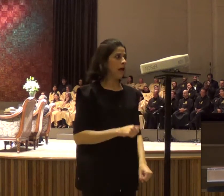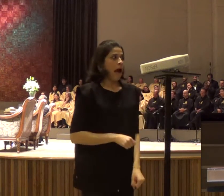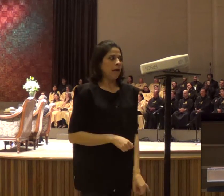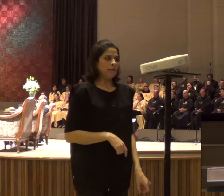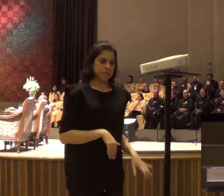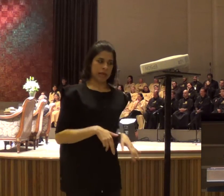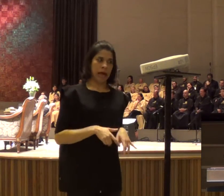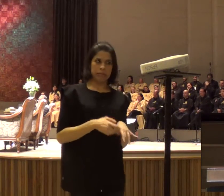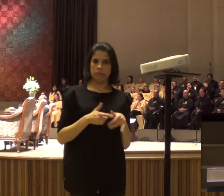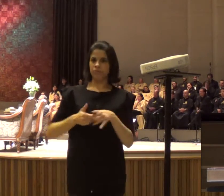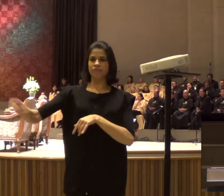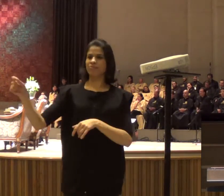da palavra de Deus,